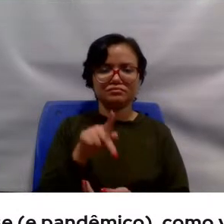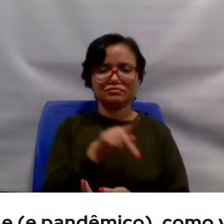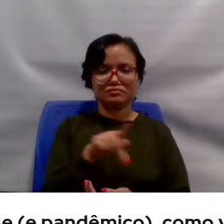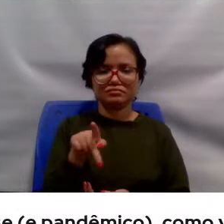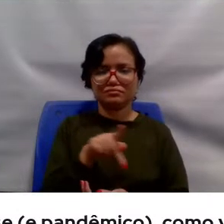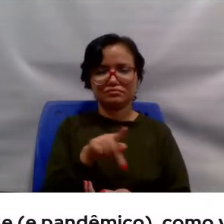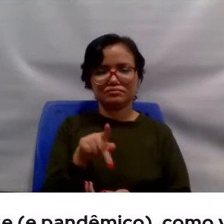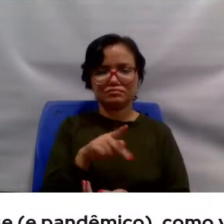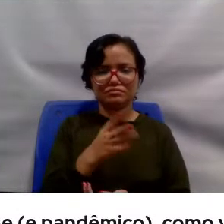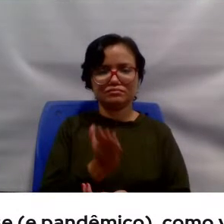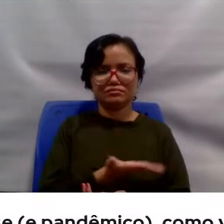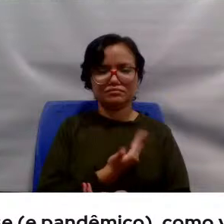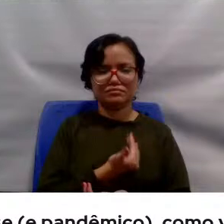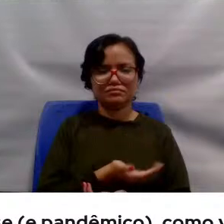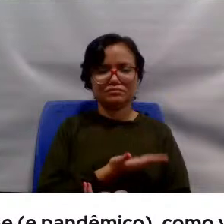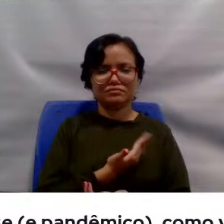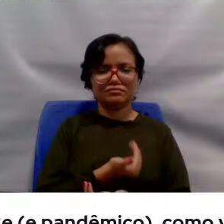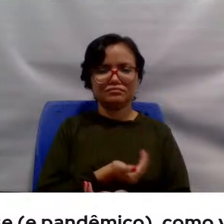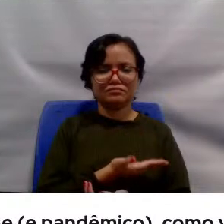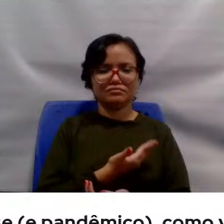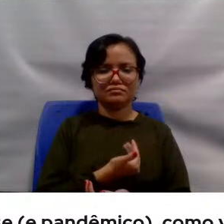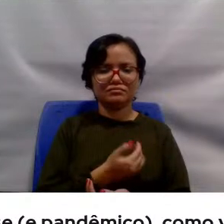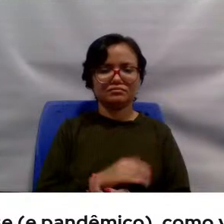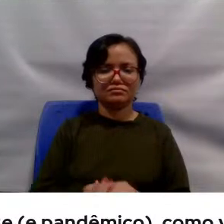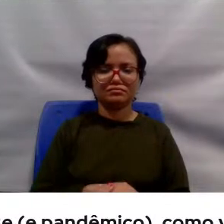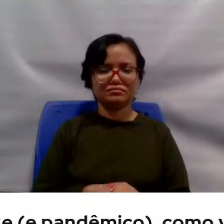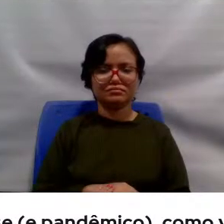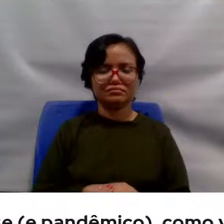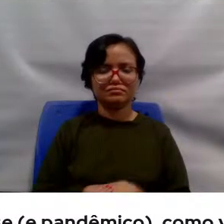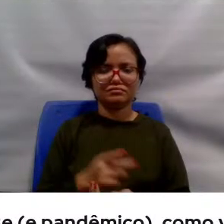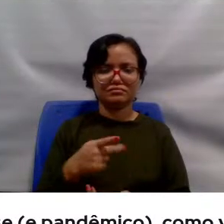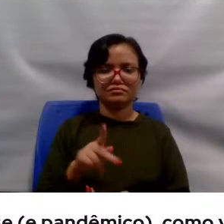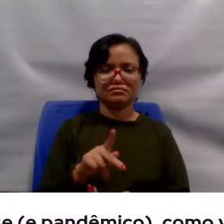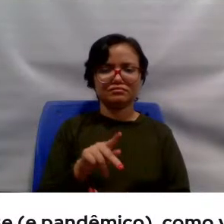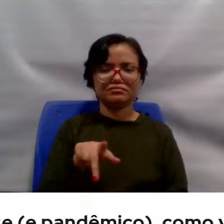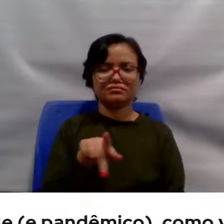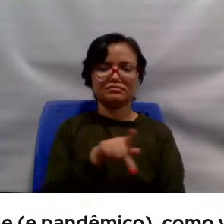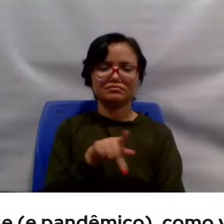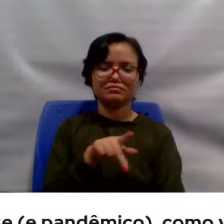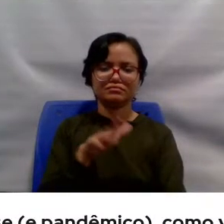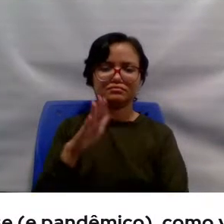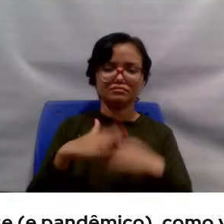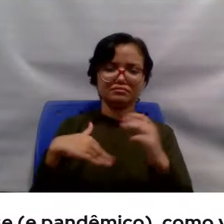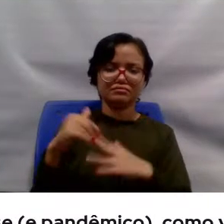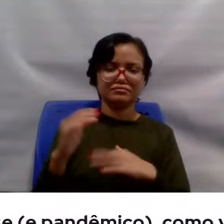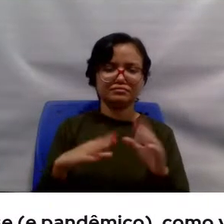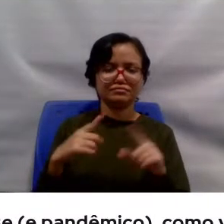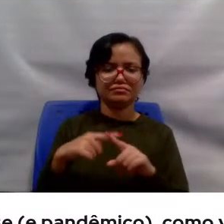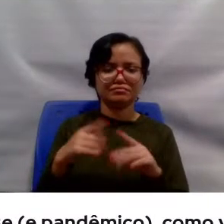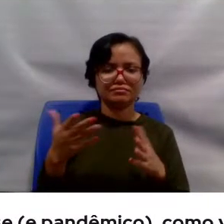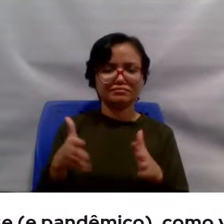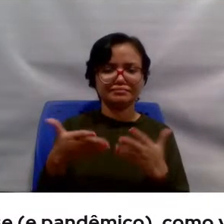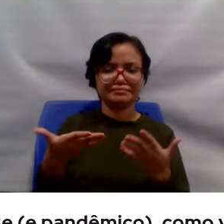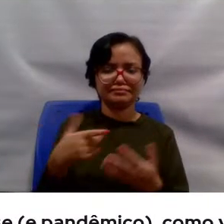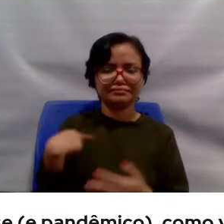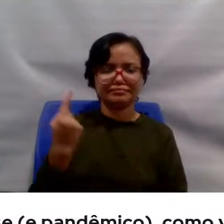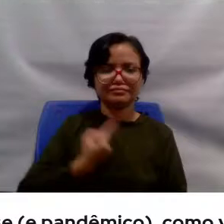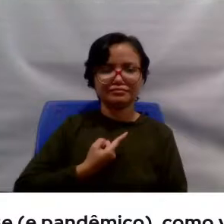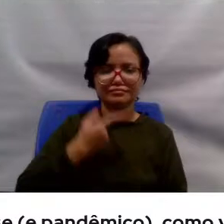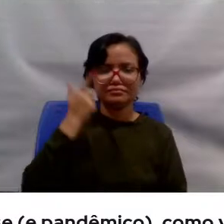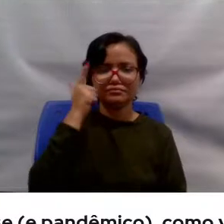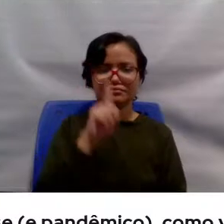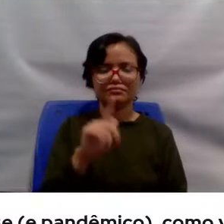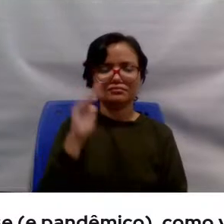apaixonados pela sua profissão, porque só assim conseguimos entender